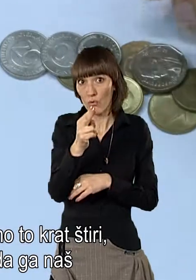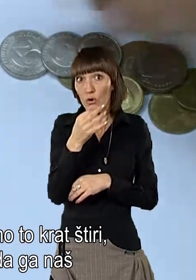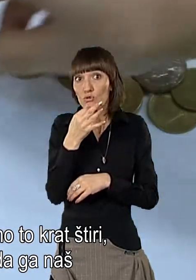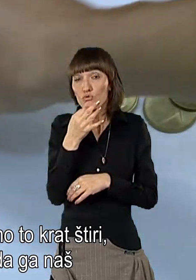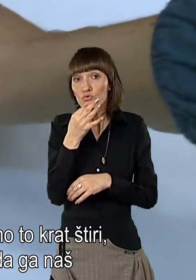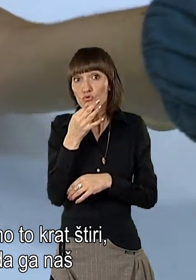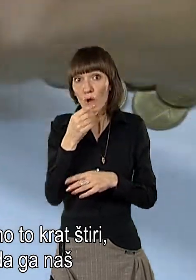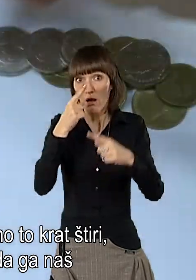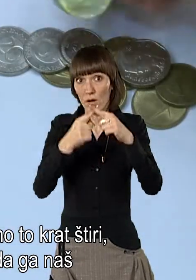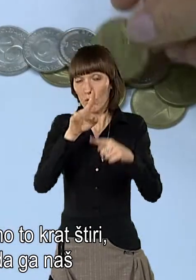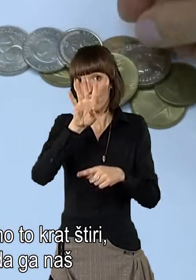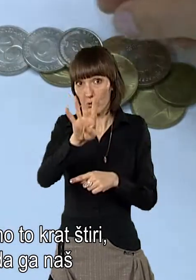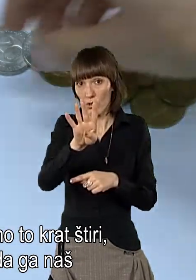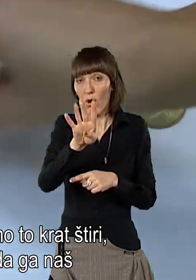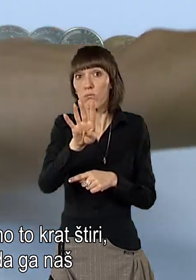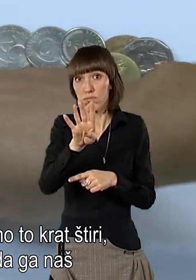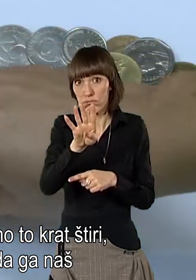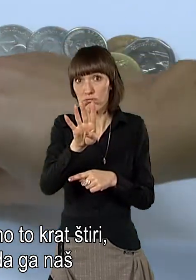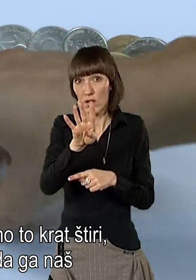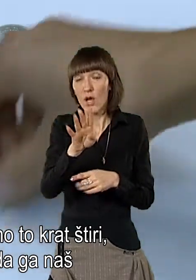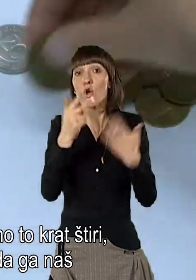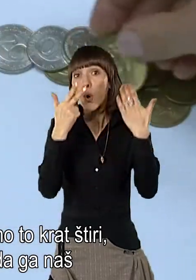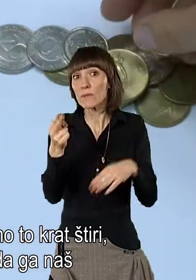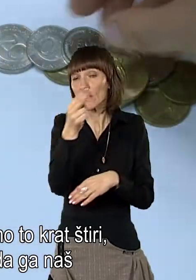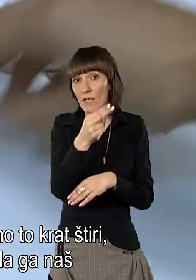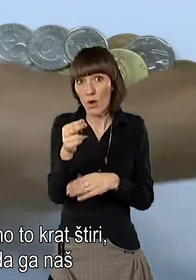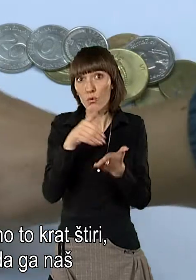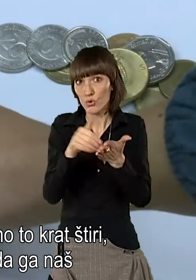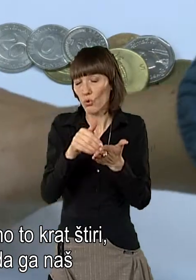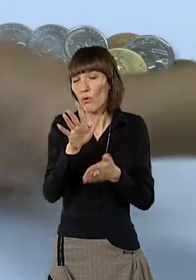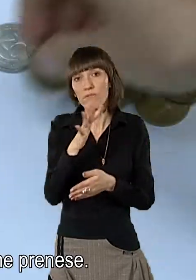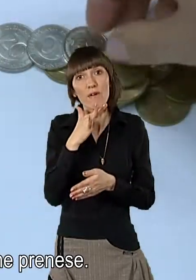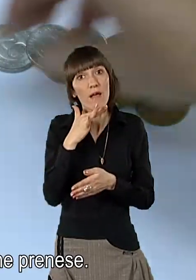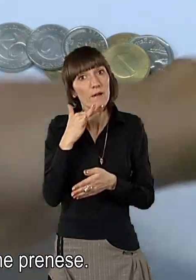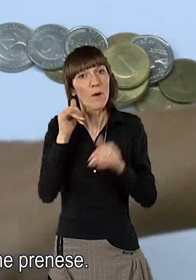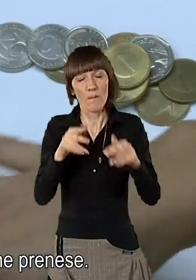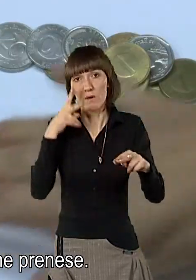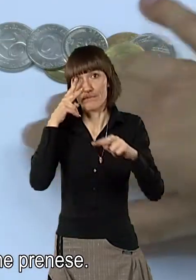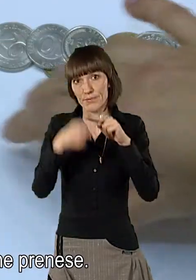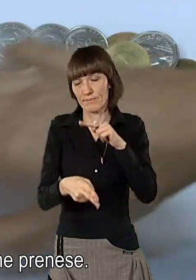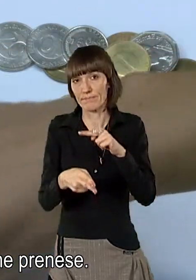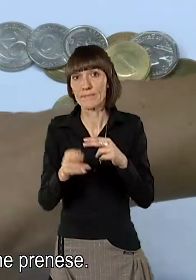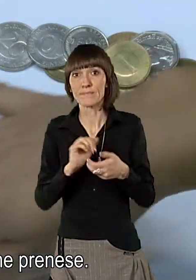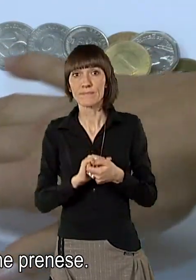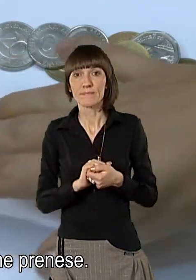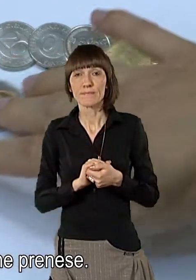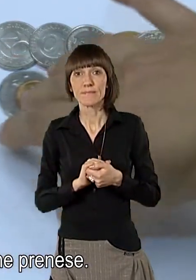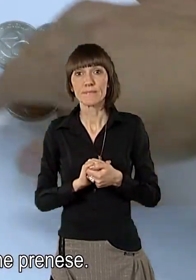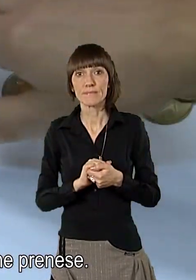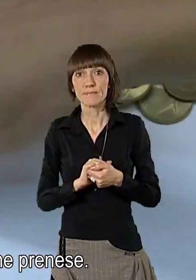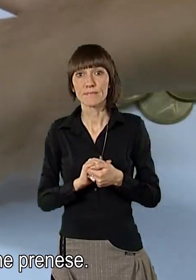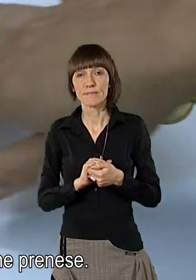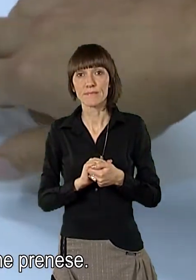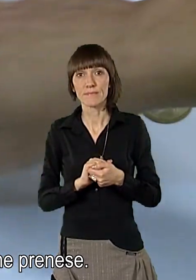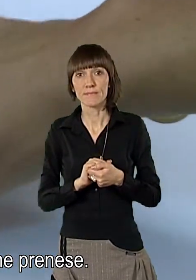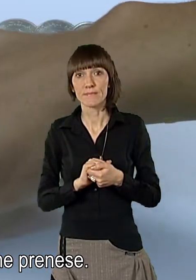evrov. Če damo to krat 4, je to praktično 80 evrov, kar je tak strošek, ki ga naš družinski